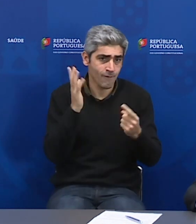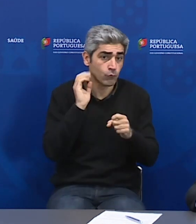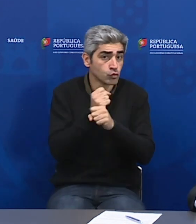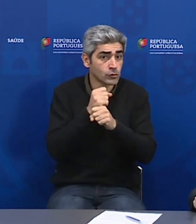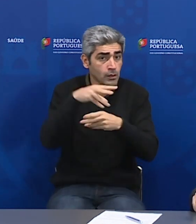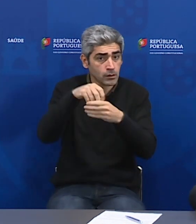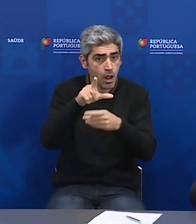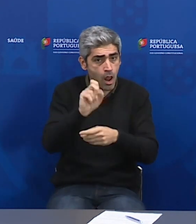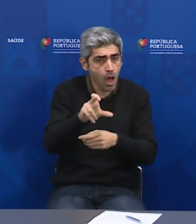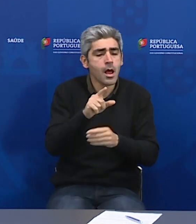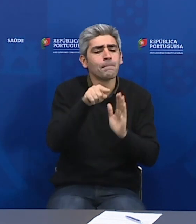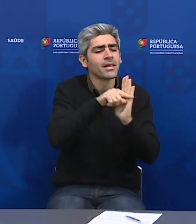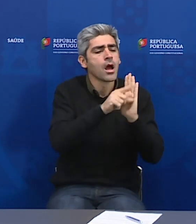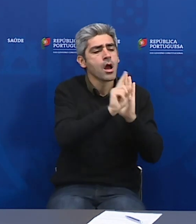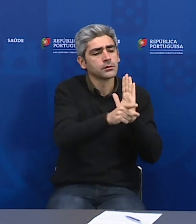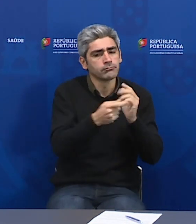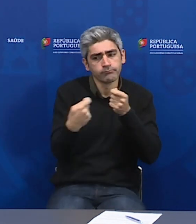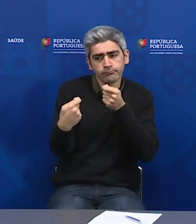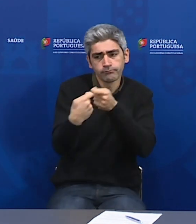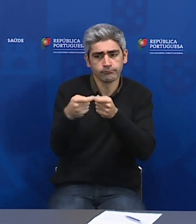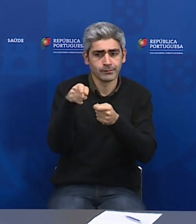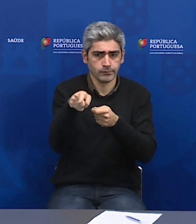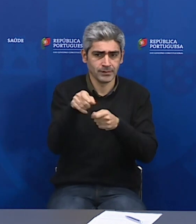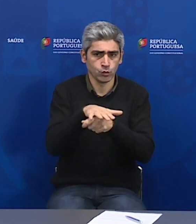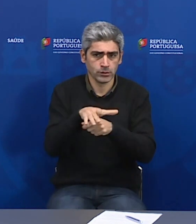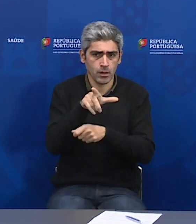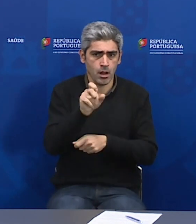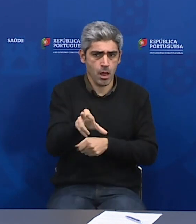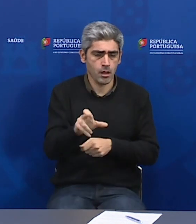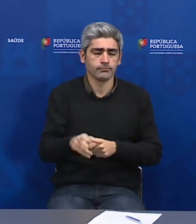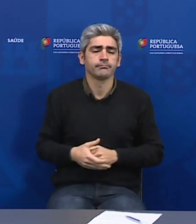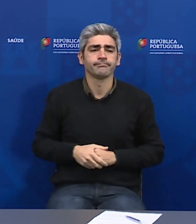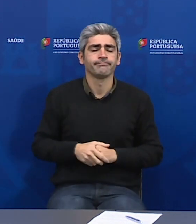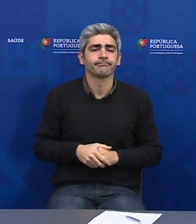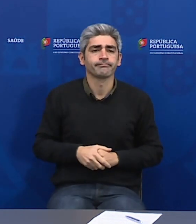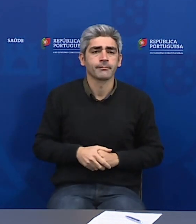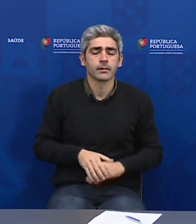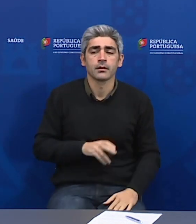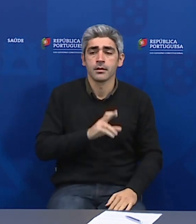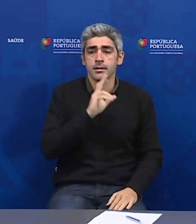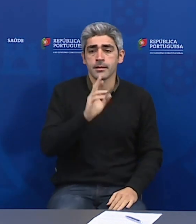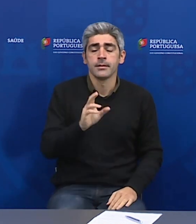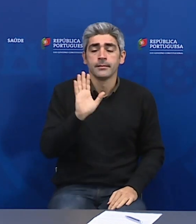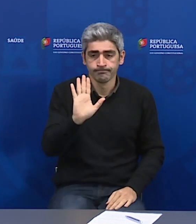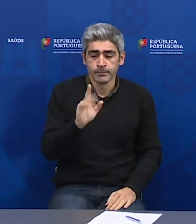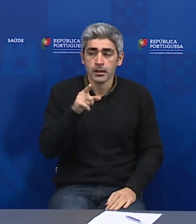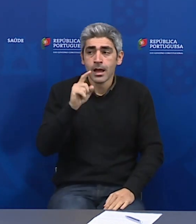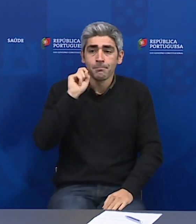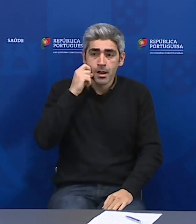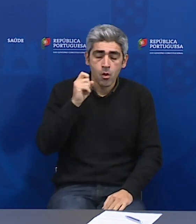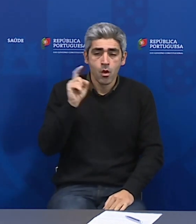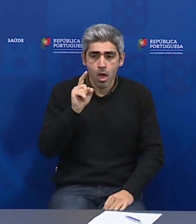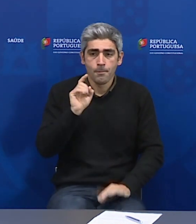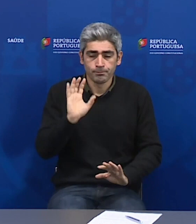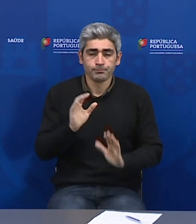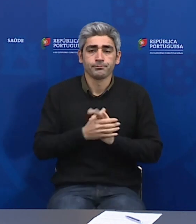que medidas em concreto é que vão ser feitas nos lares? Olha, não sei se reparou que